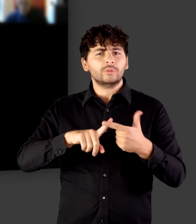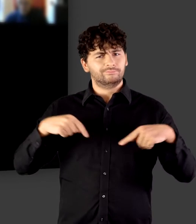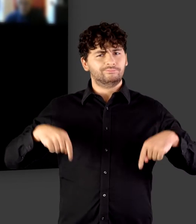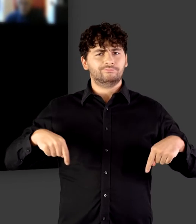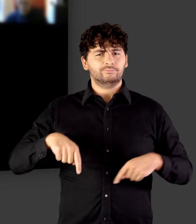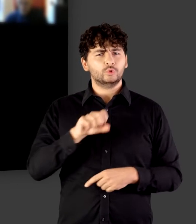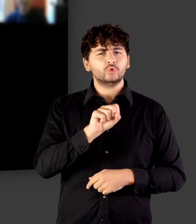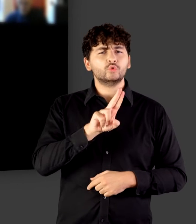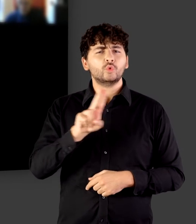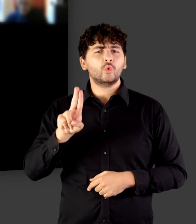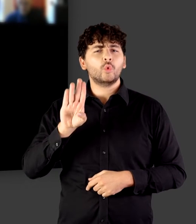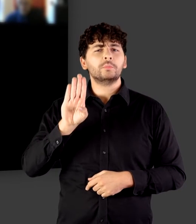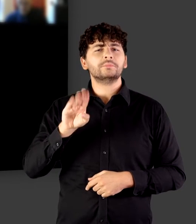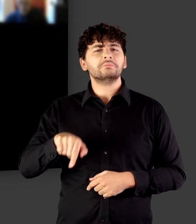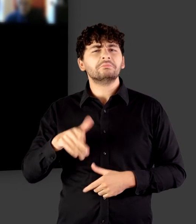da anbieten kann an Services.